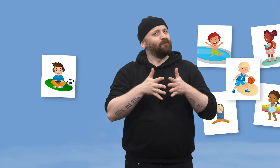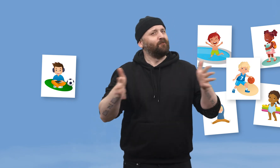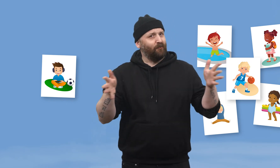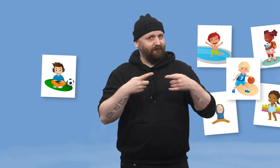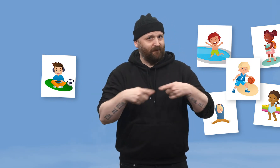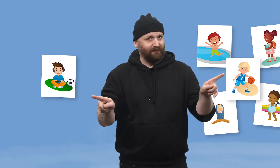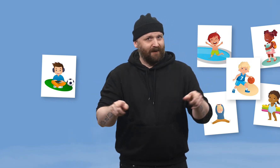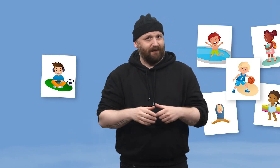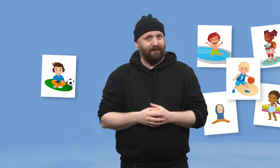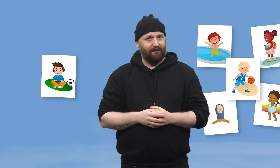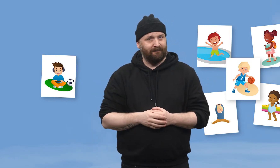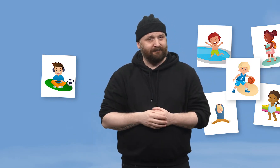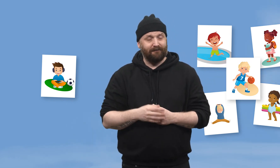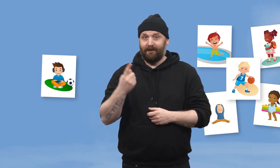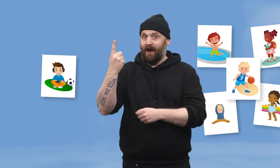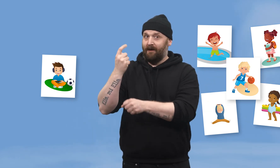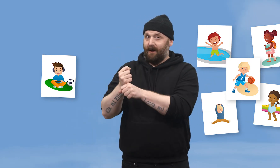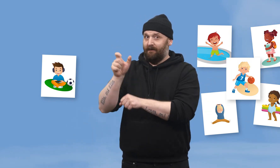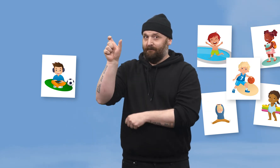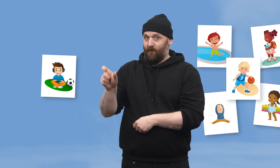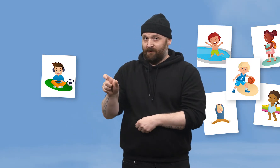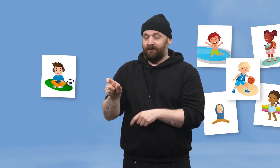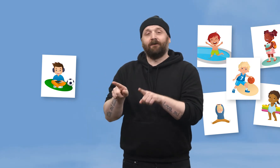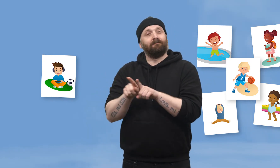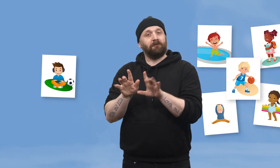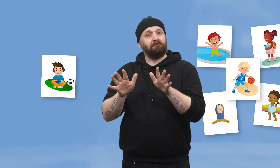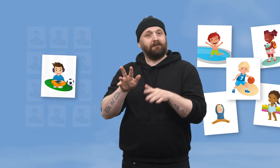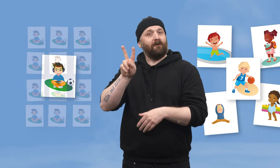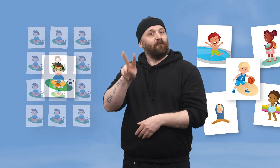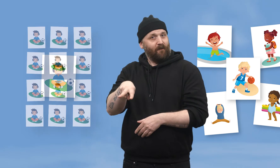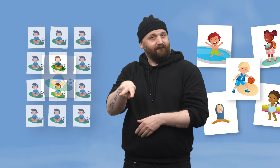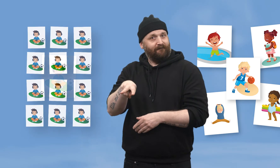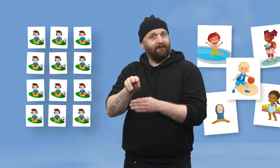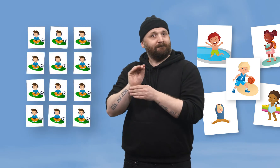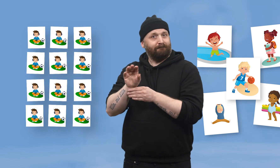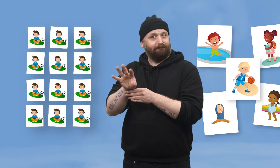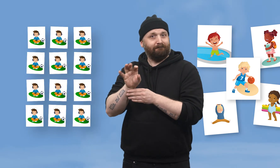utgjør dette stor forskjell. En gang i mån vil si tolv innlegg i året,